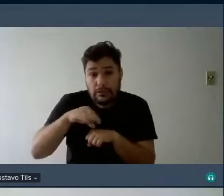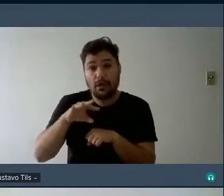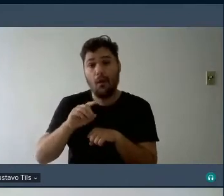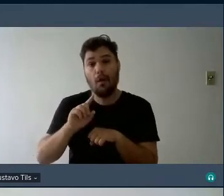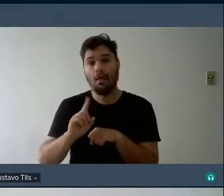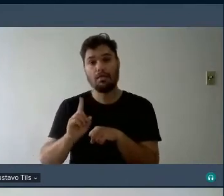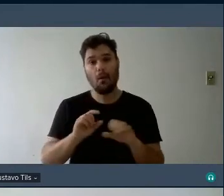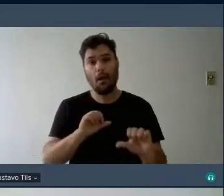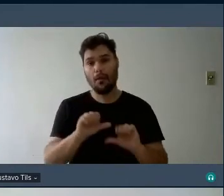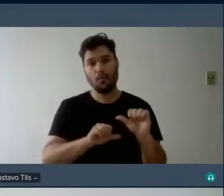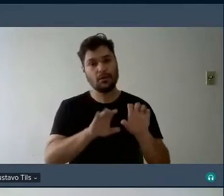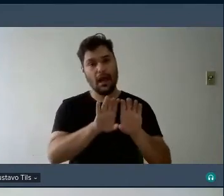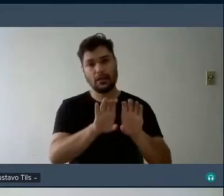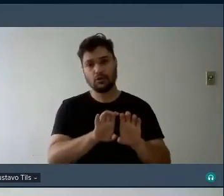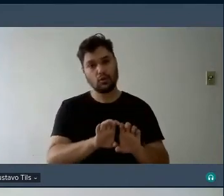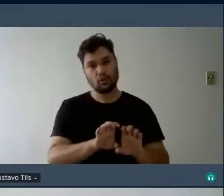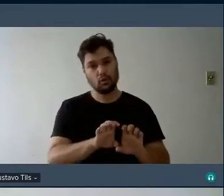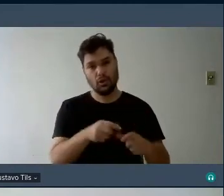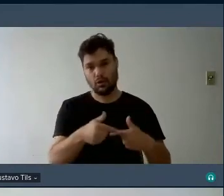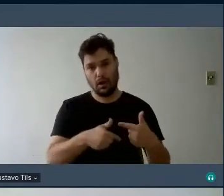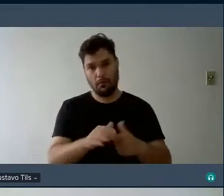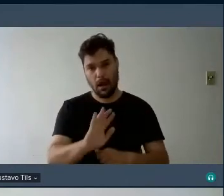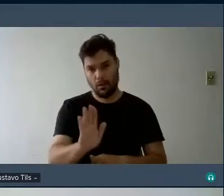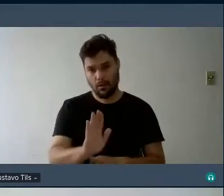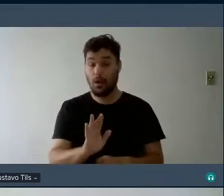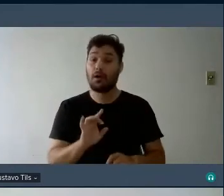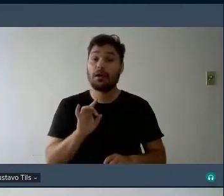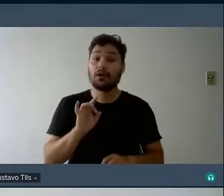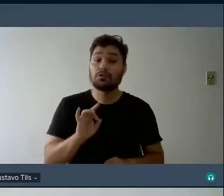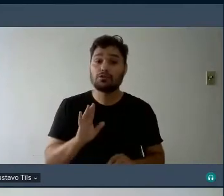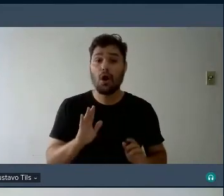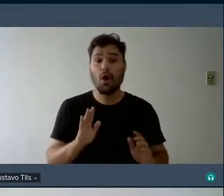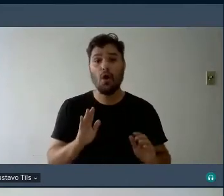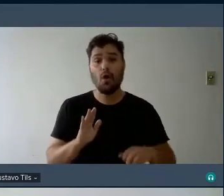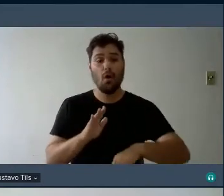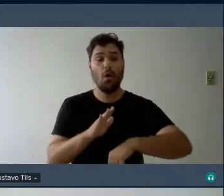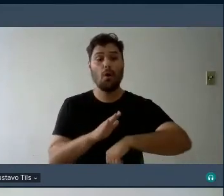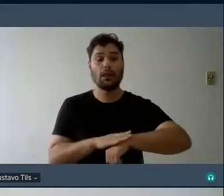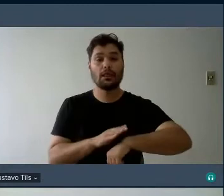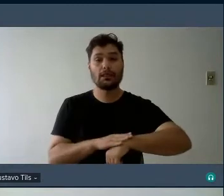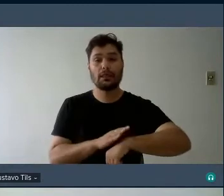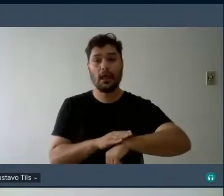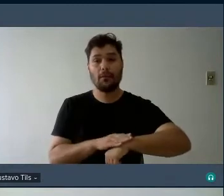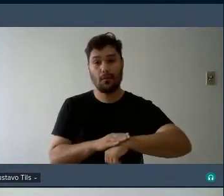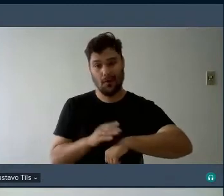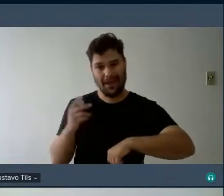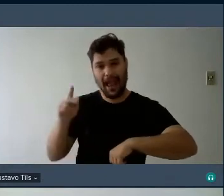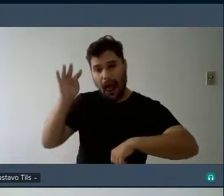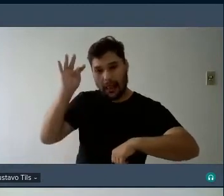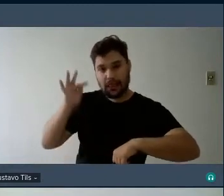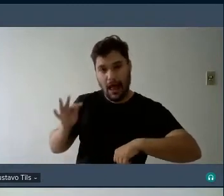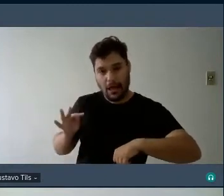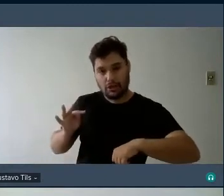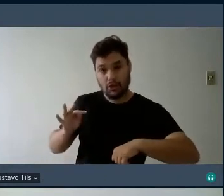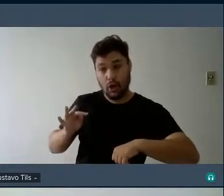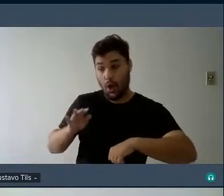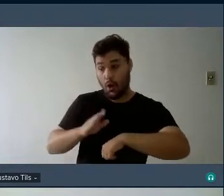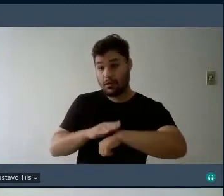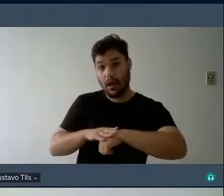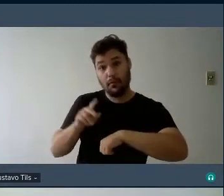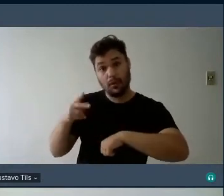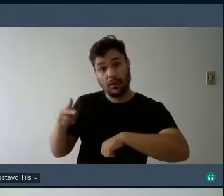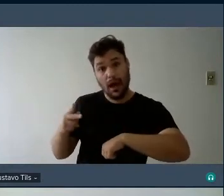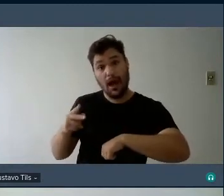na estrutura do trabalho é só o tempo da que a Tati passou com a Paula que às vezes está